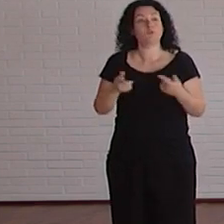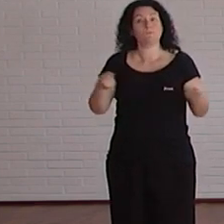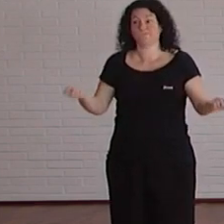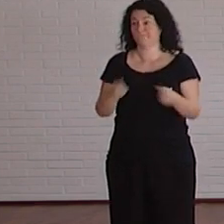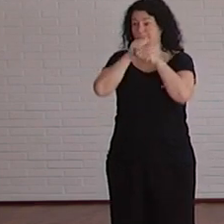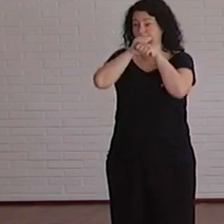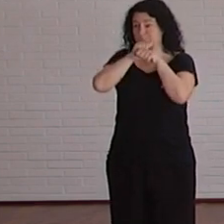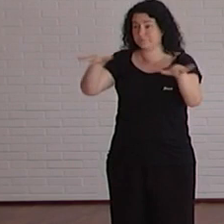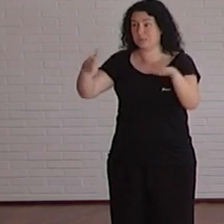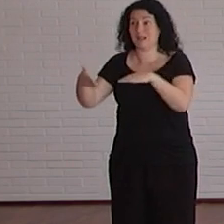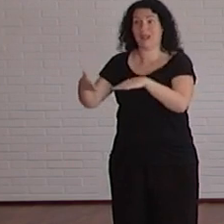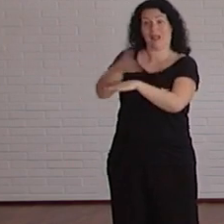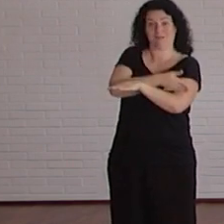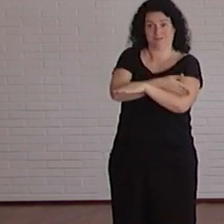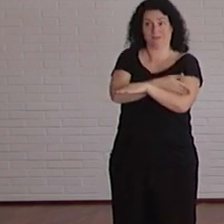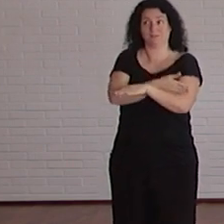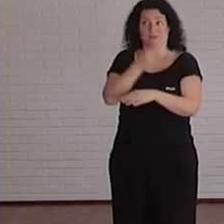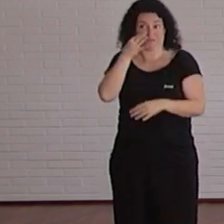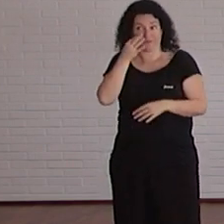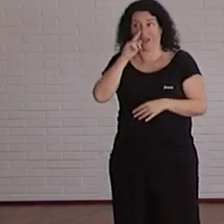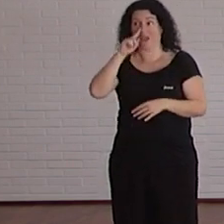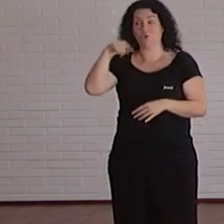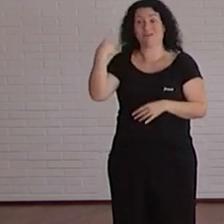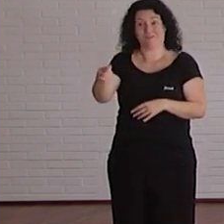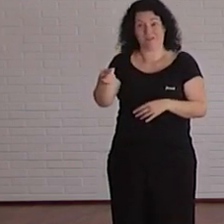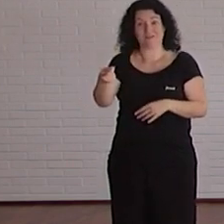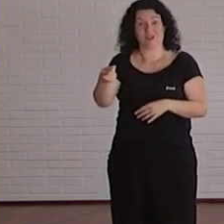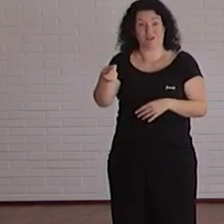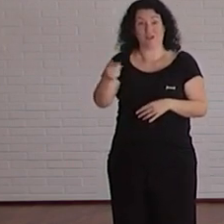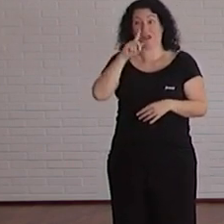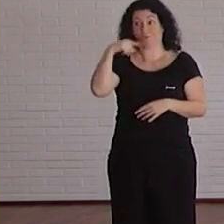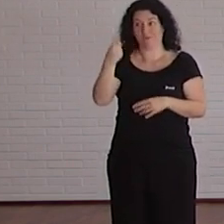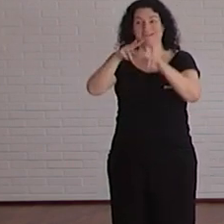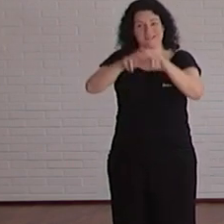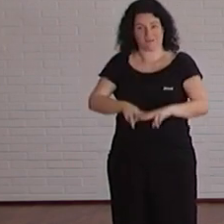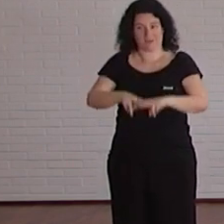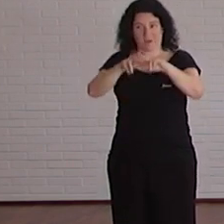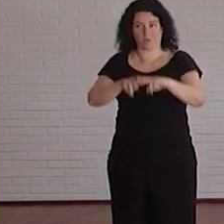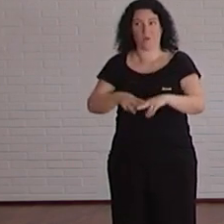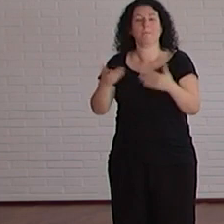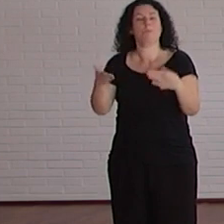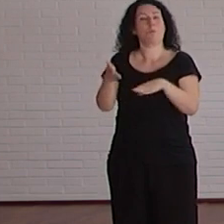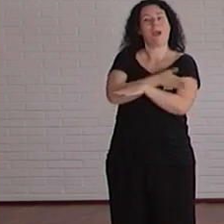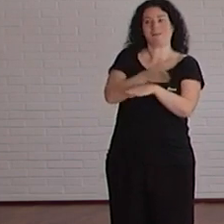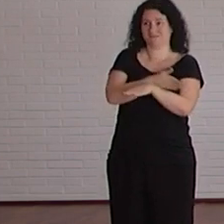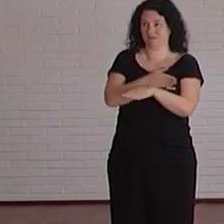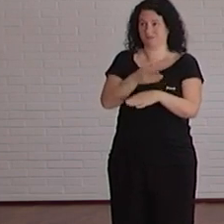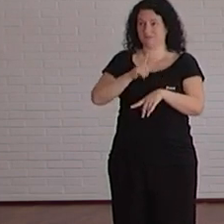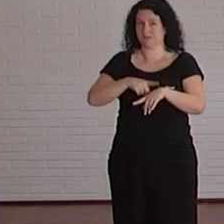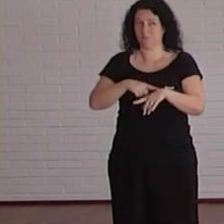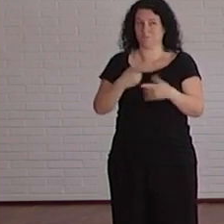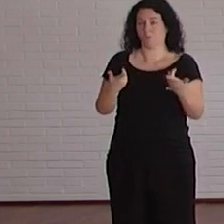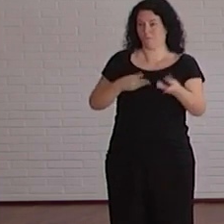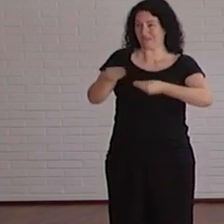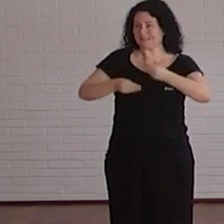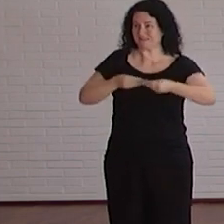tiempo de antelación, es decir, hasta el año que viene no se va a evaluar, pero necesitábamos ese tiempo para que poco a poco